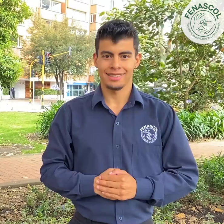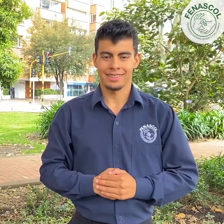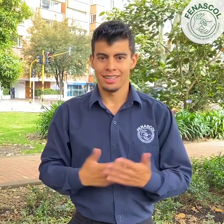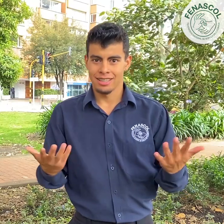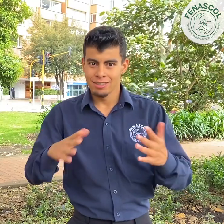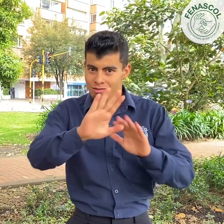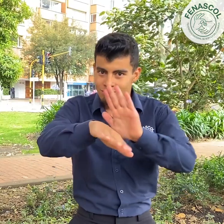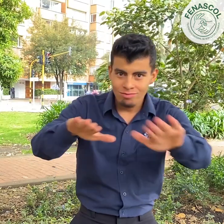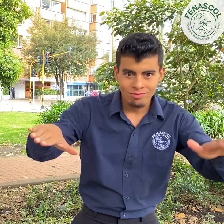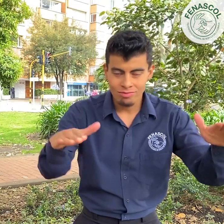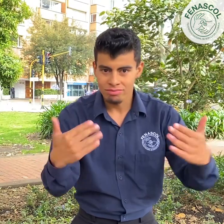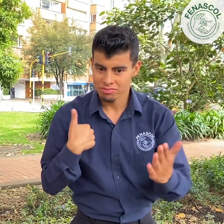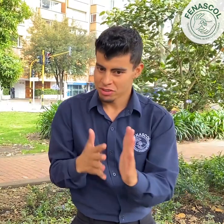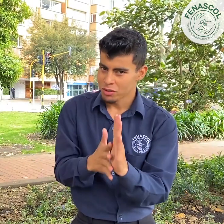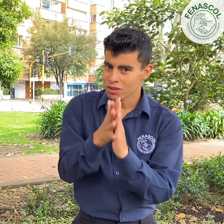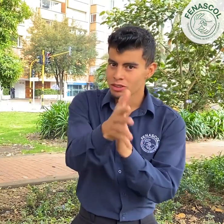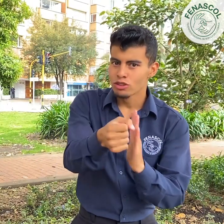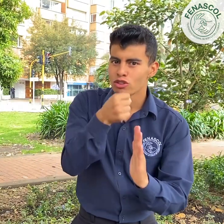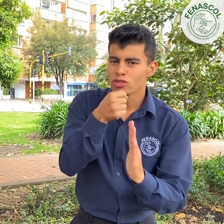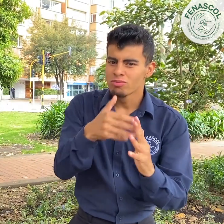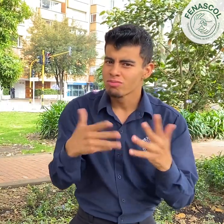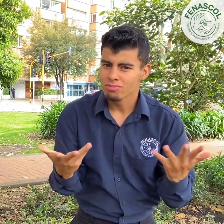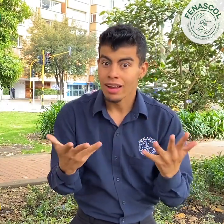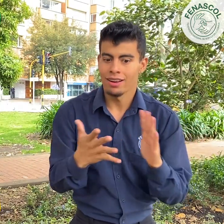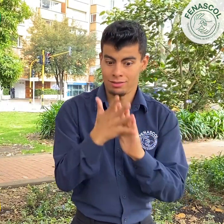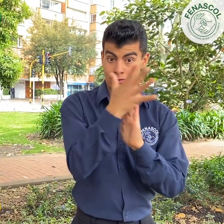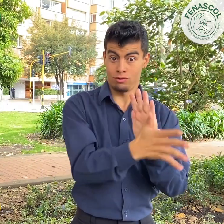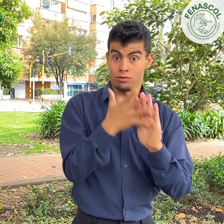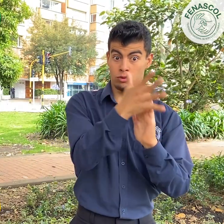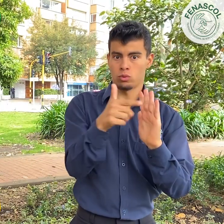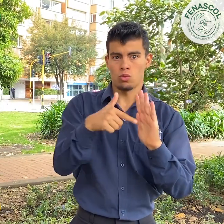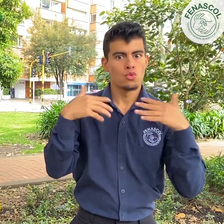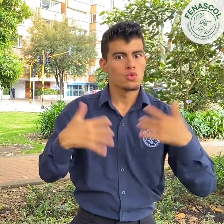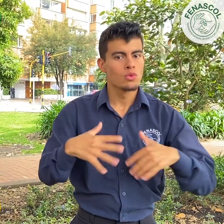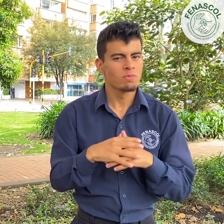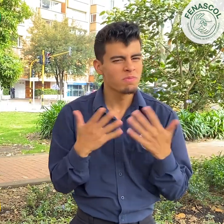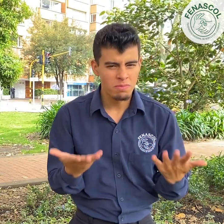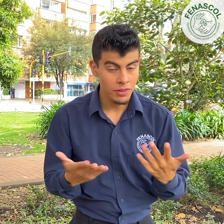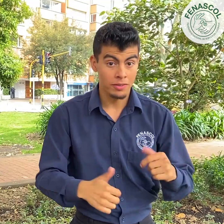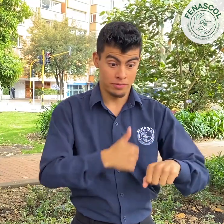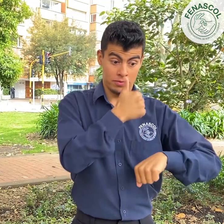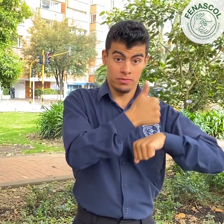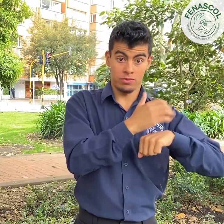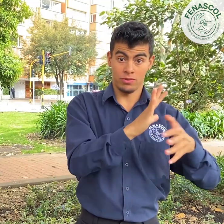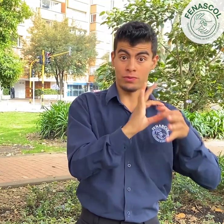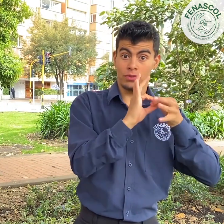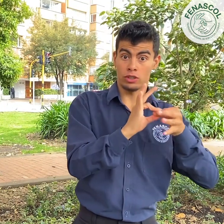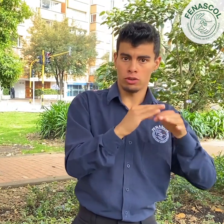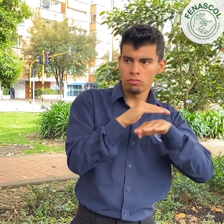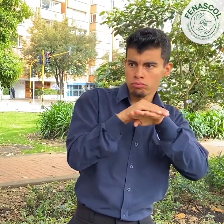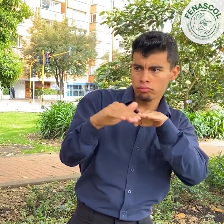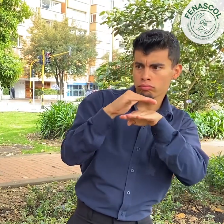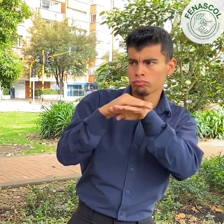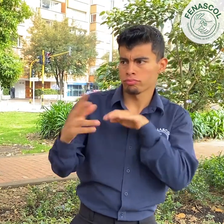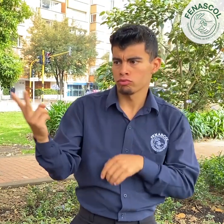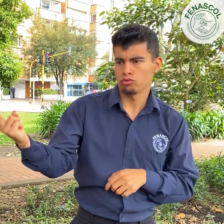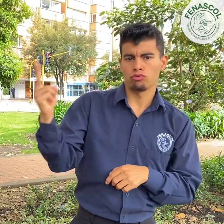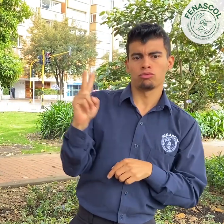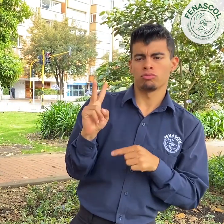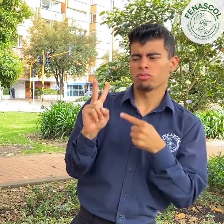¡Hey! Quiero contarles una noticia. En NotiSeñales, en la entrevista con el director, tendremos dos